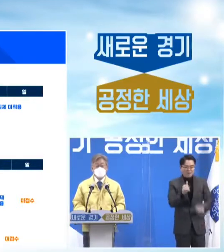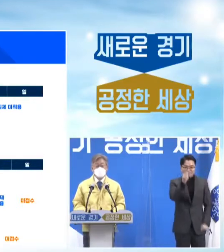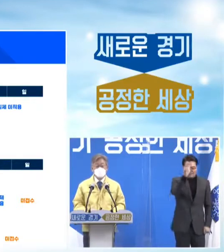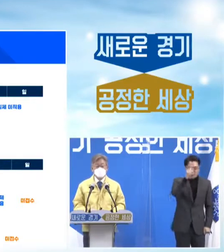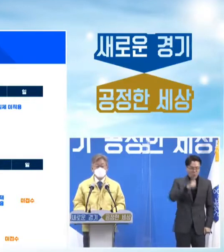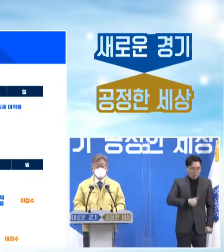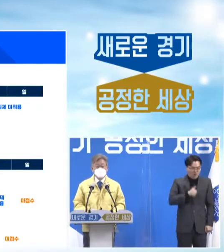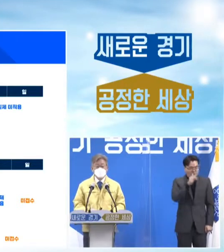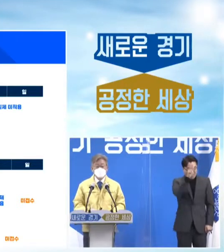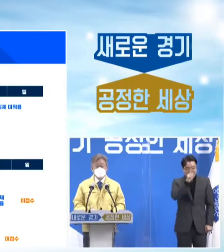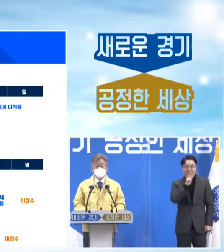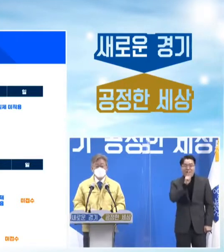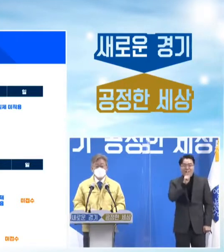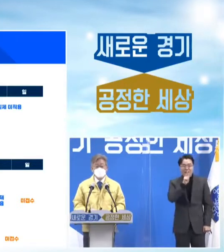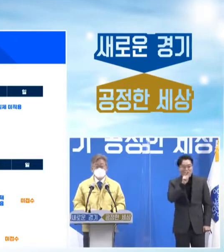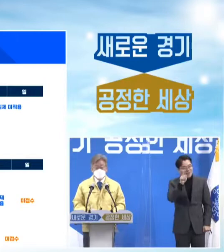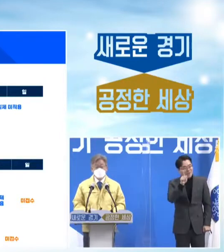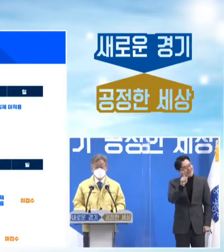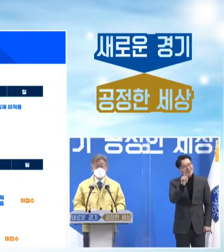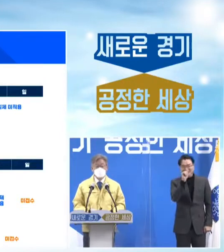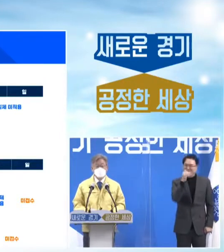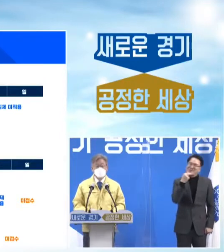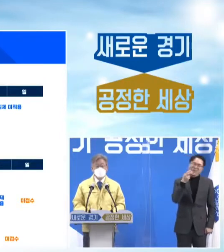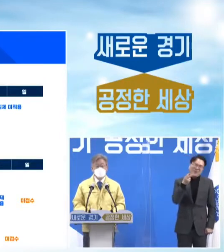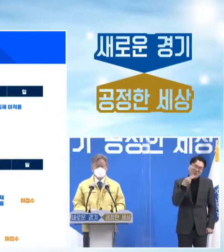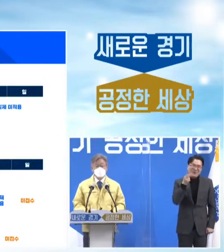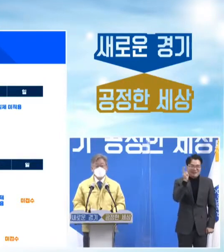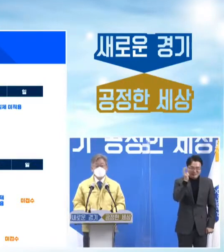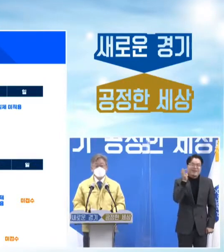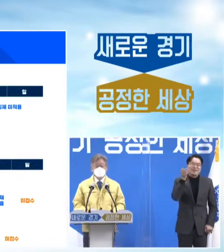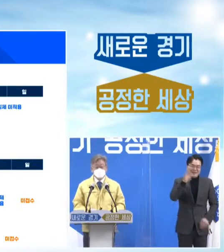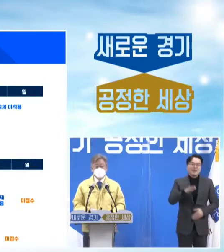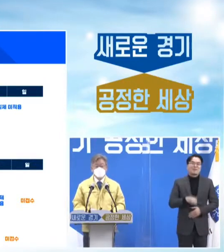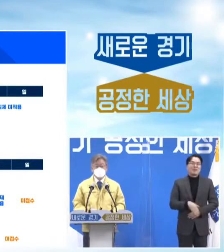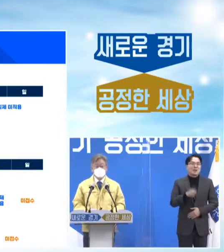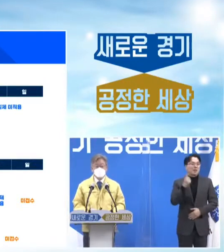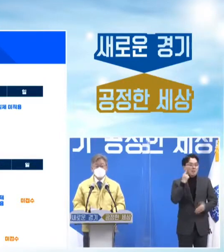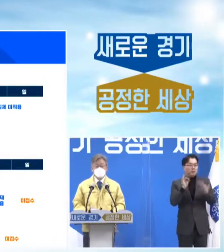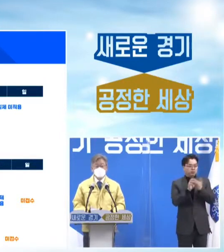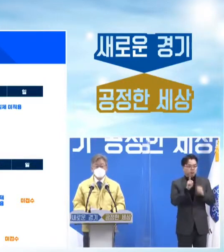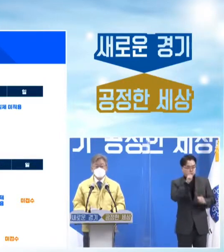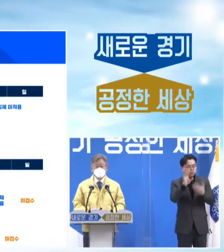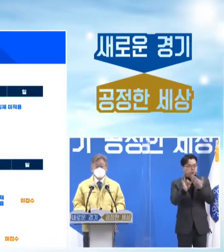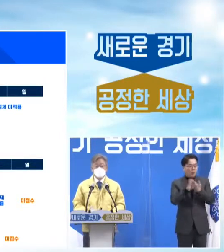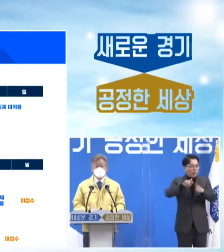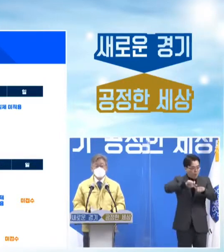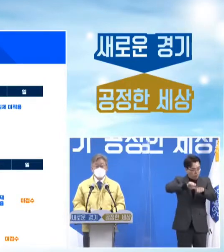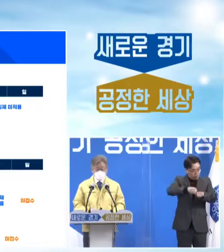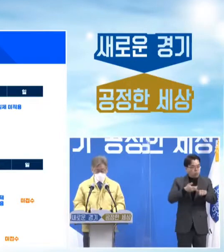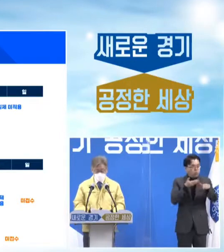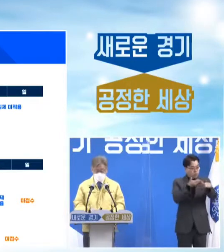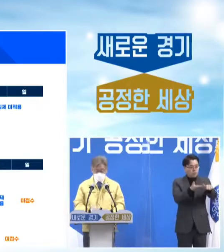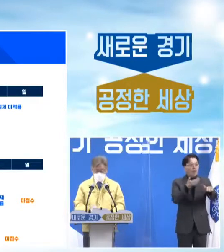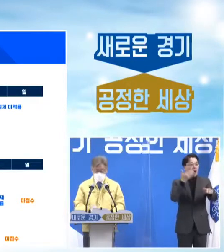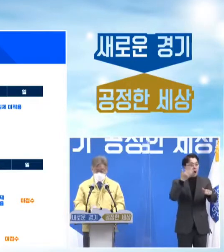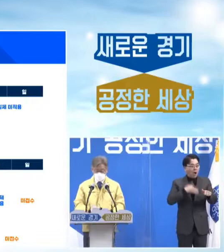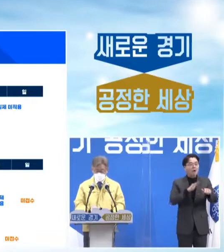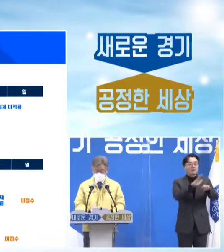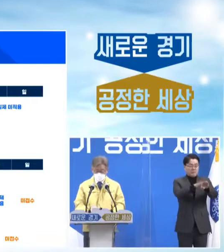한다든지 하게 되면 그럴 일 잘 없겠지만 처벌받을 수 있다는 점을 생각하셔서